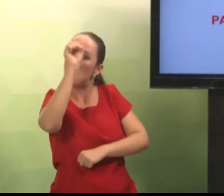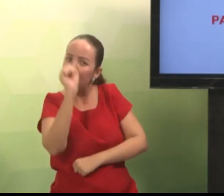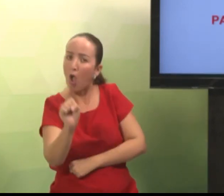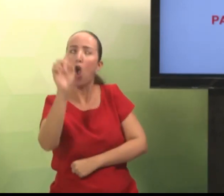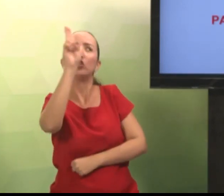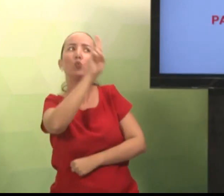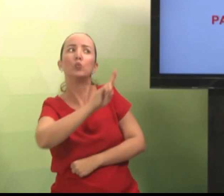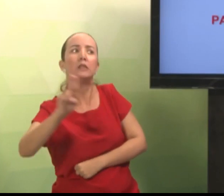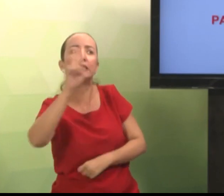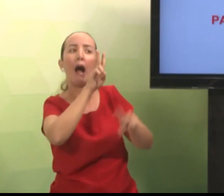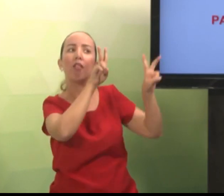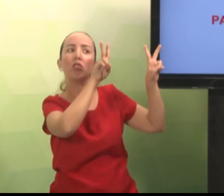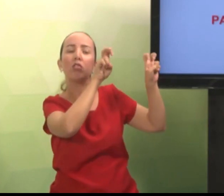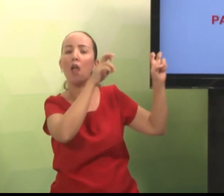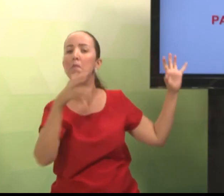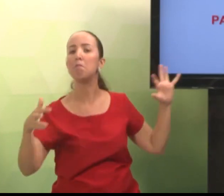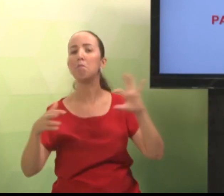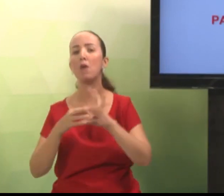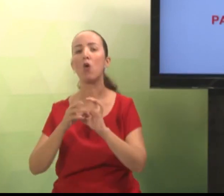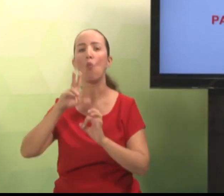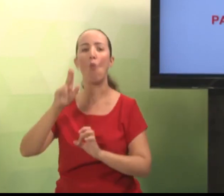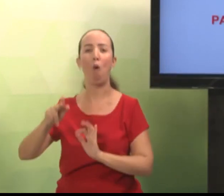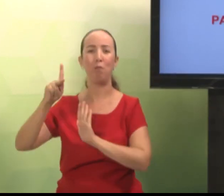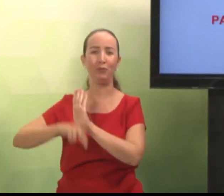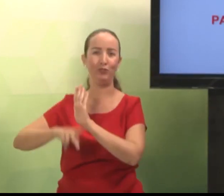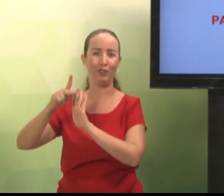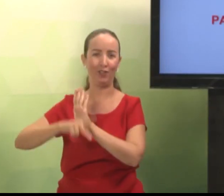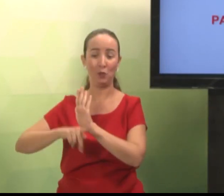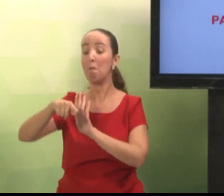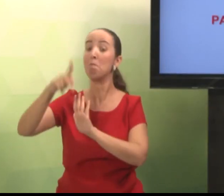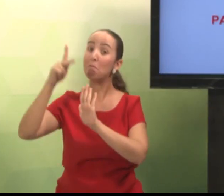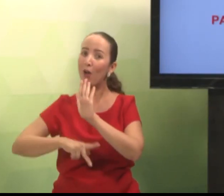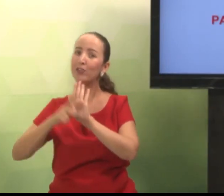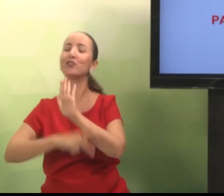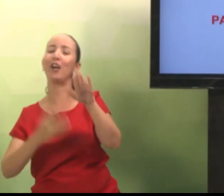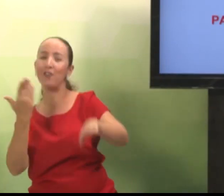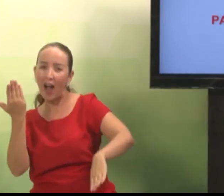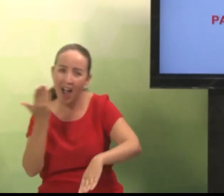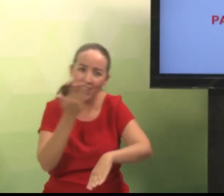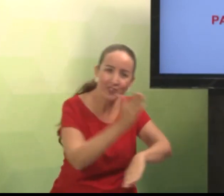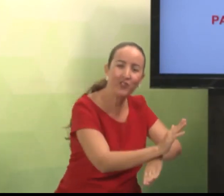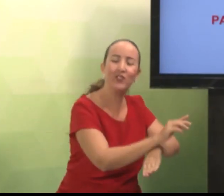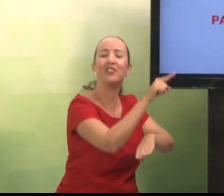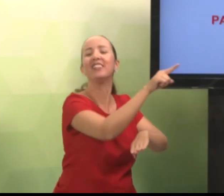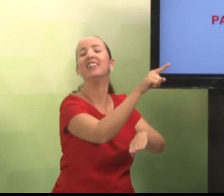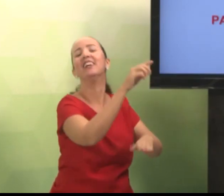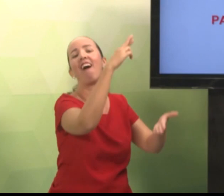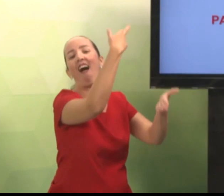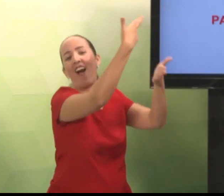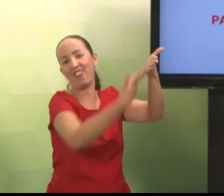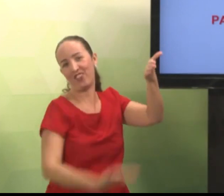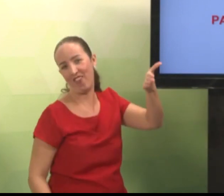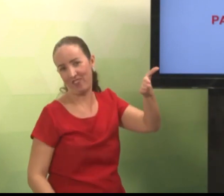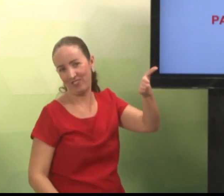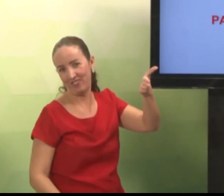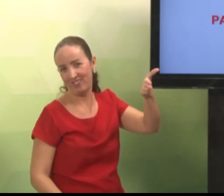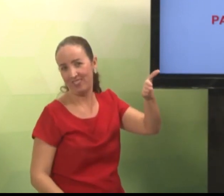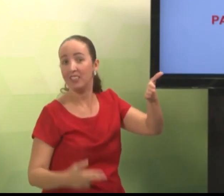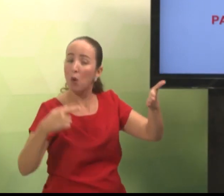que você está desenvolvendo uma temática, que essa temática seja desenvolvida aqui também. Então, vai auxiliar na redação do seu